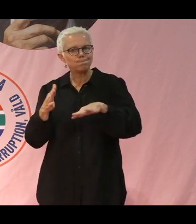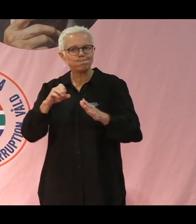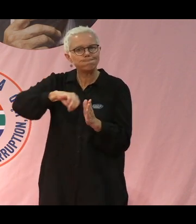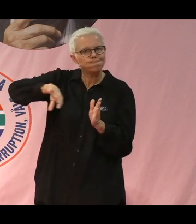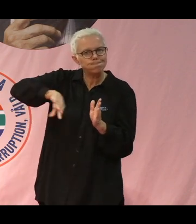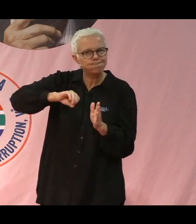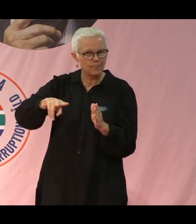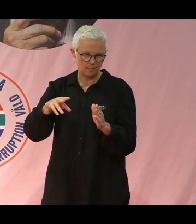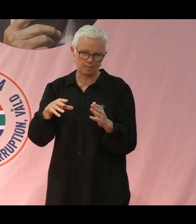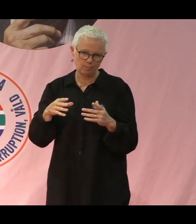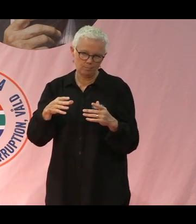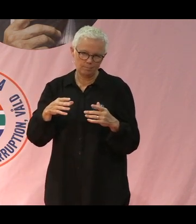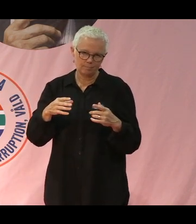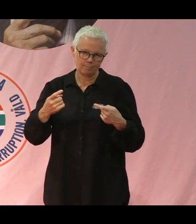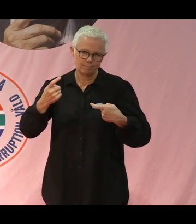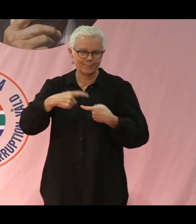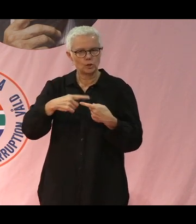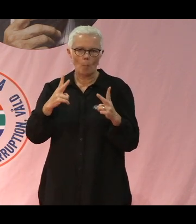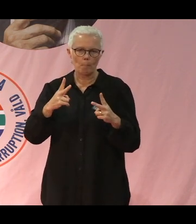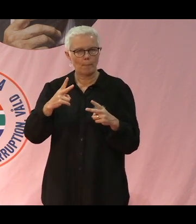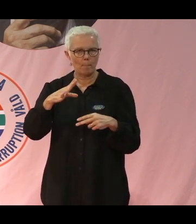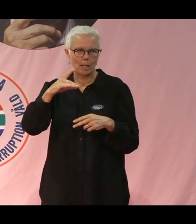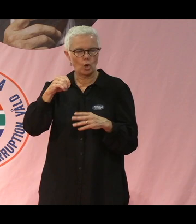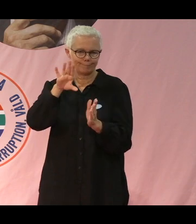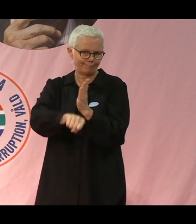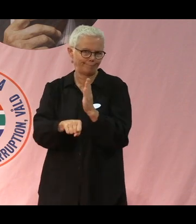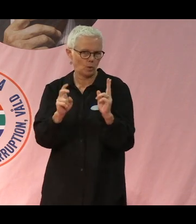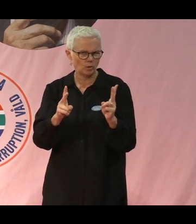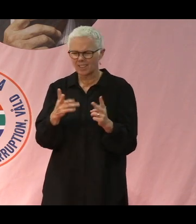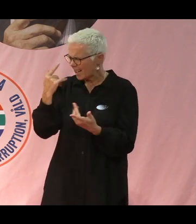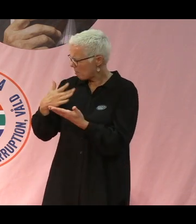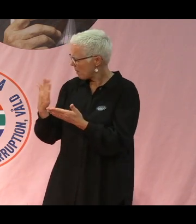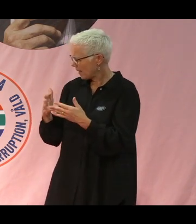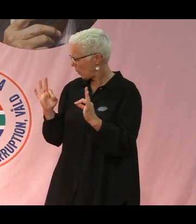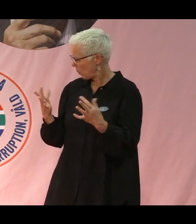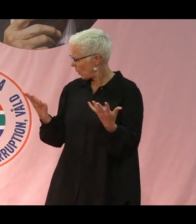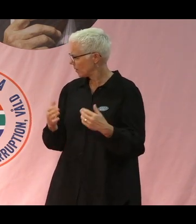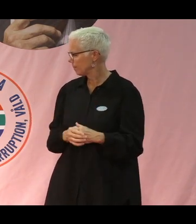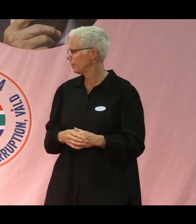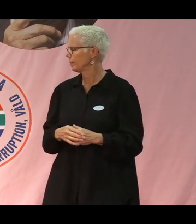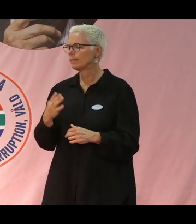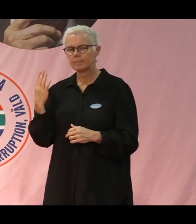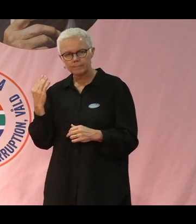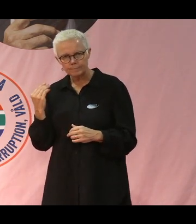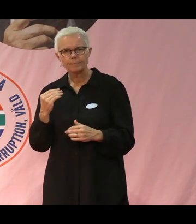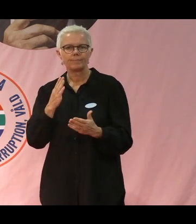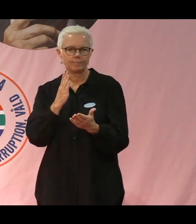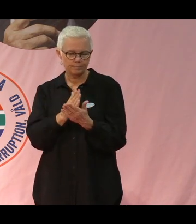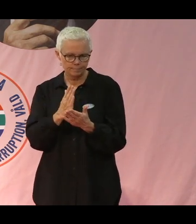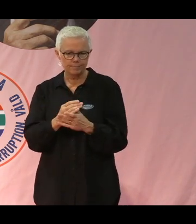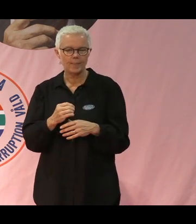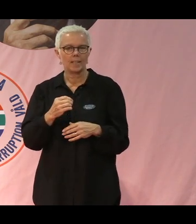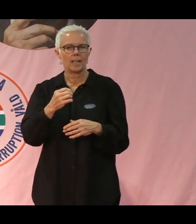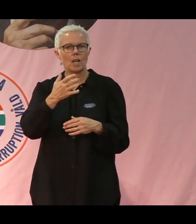grann av miljö eller ganska mycket miljöbob. Kan ni berätta mer om det? Ja, precis så är det ju. Att